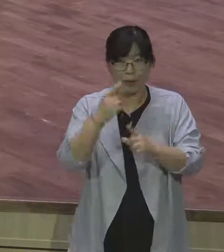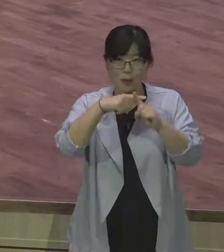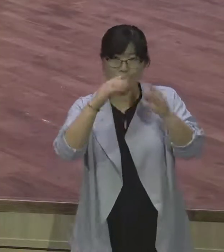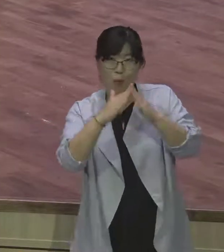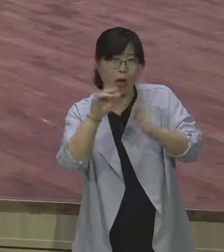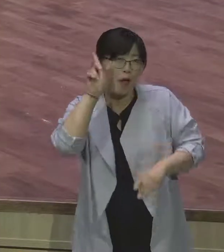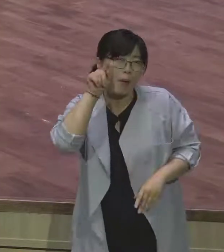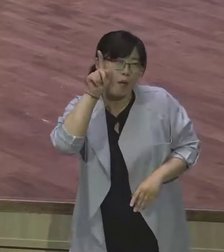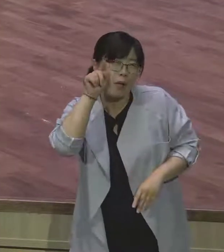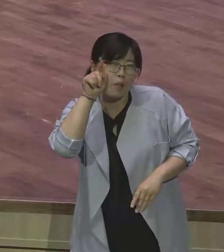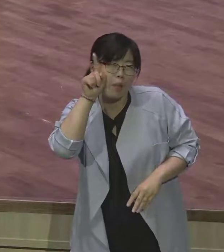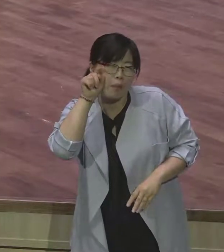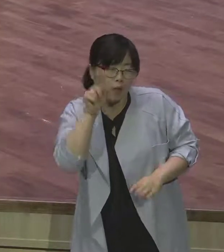연애하는 것들. 연애하는 것들.